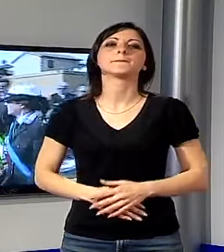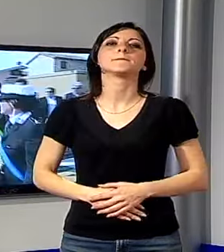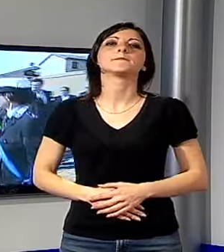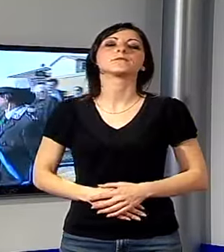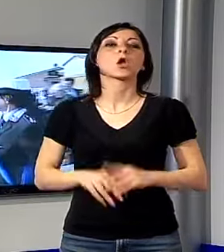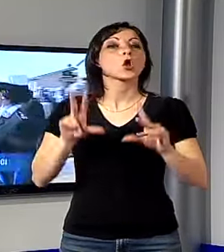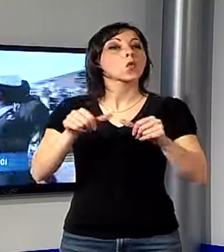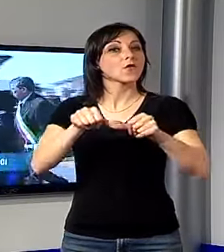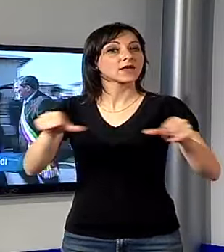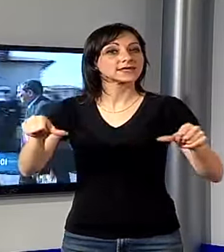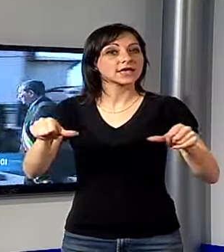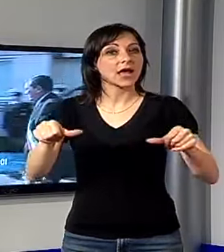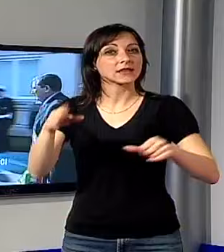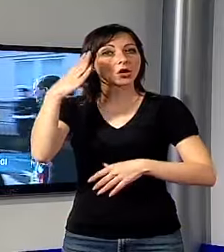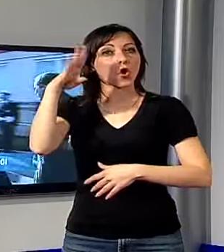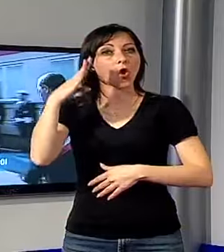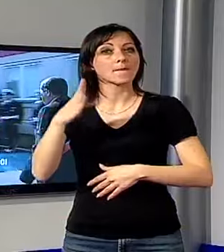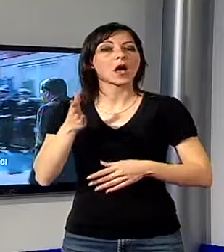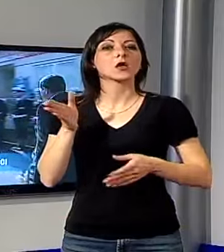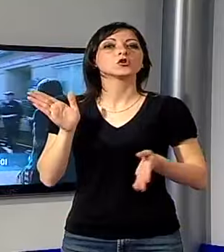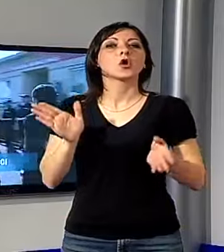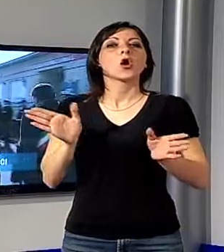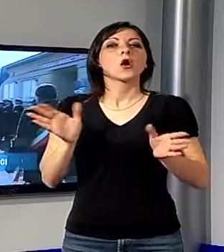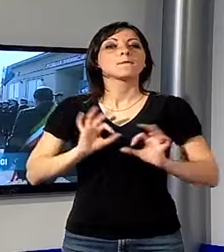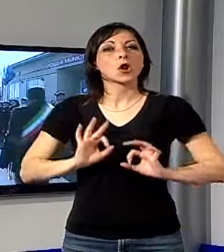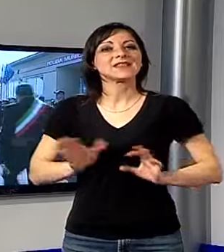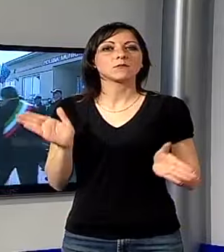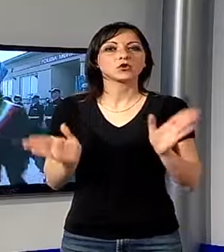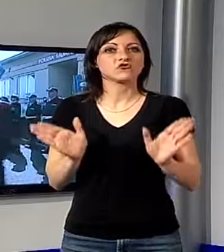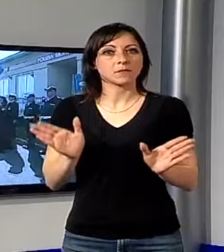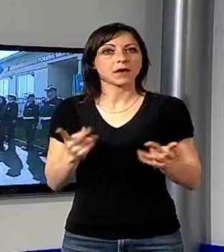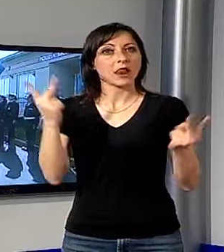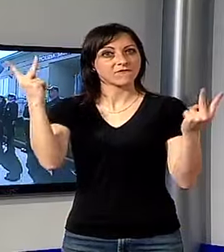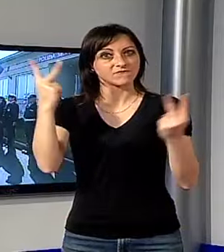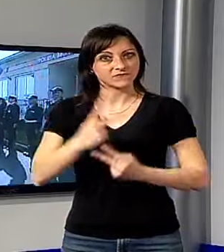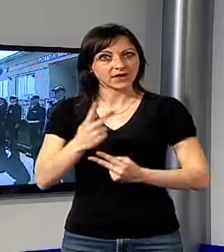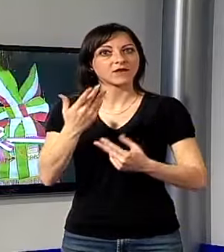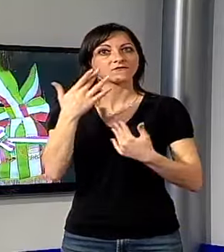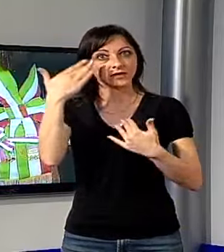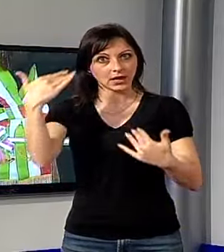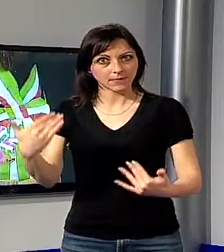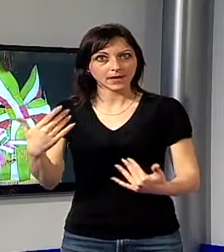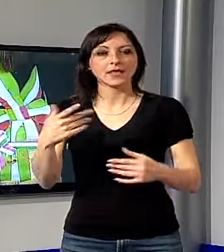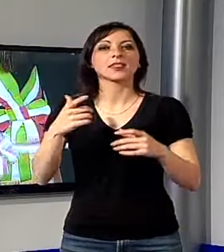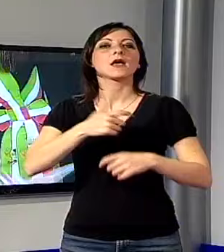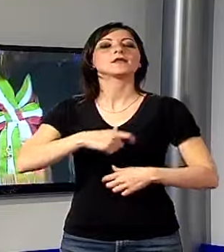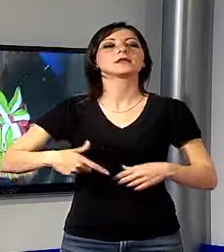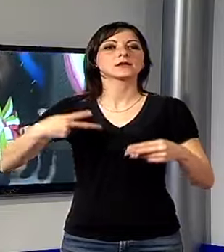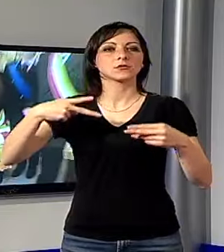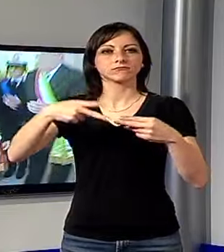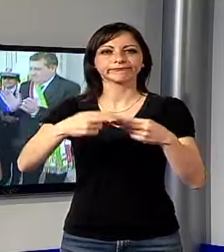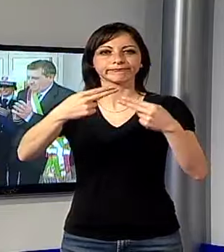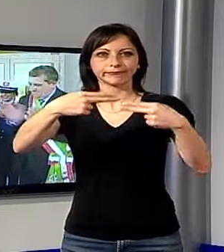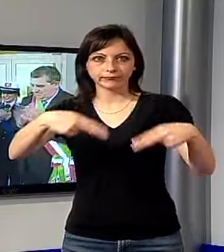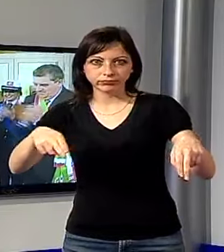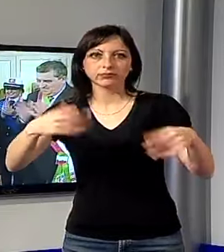La nuova sede del comando di Polizia Municipale di Massarosa, in realtà, è stato il sindaco Mungai a tagliare il nastro del nuovo edificio